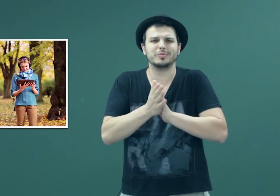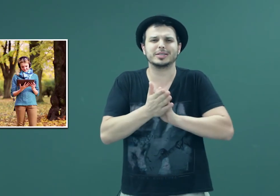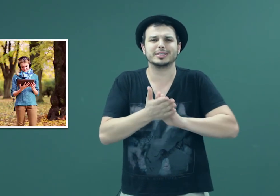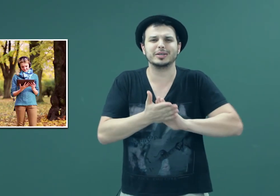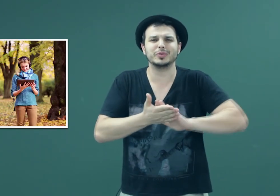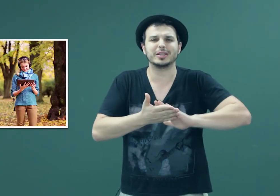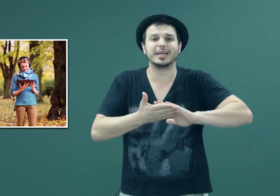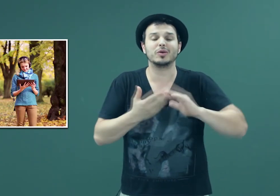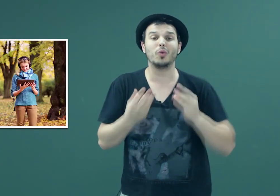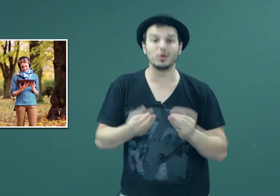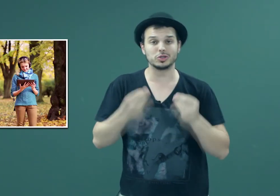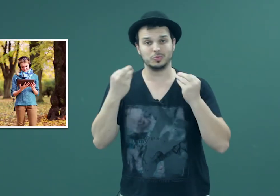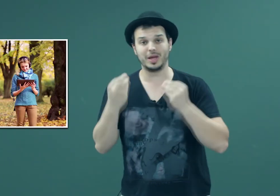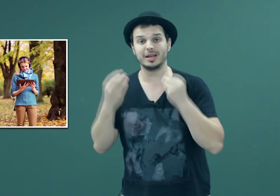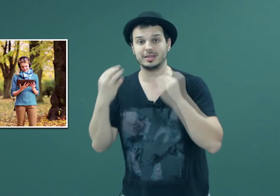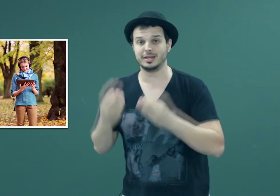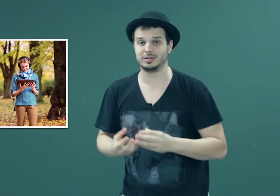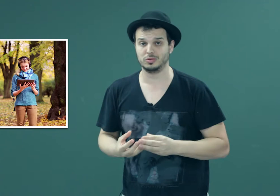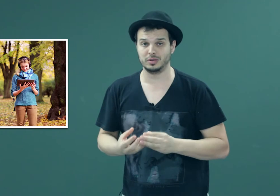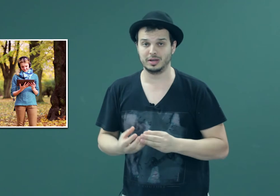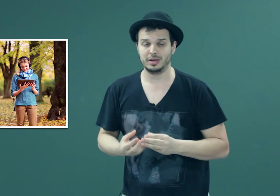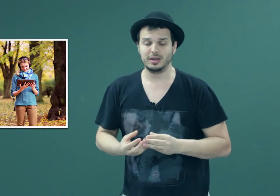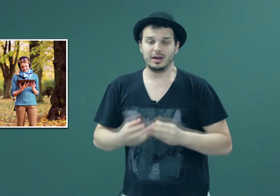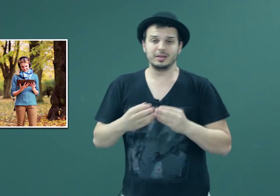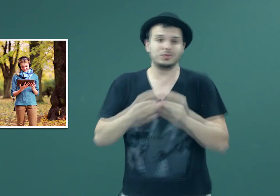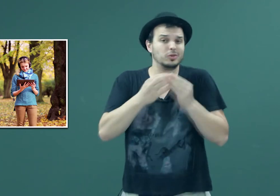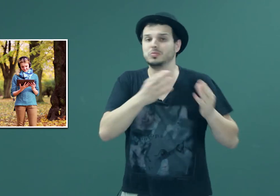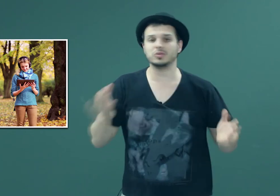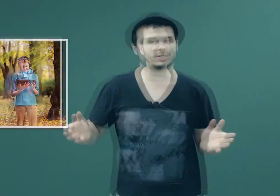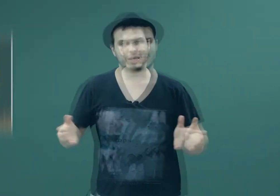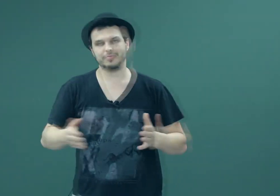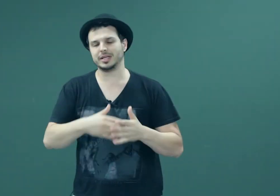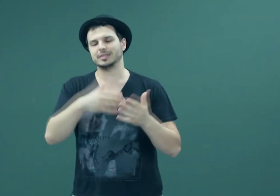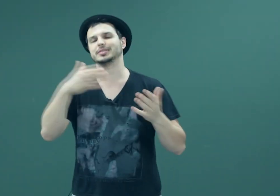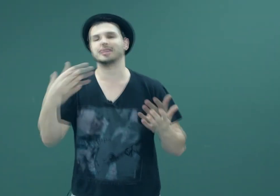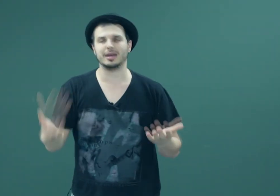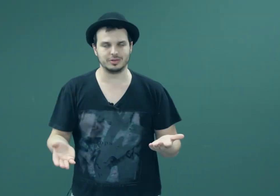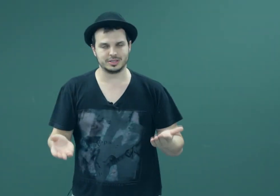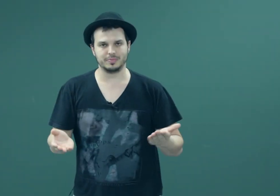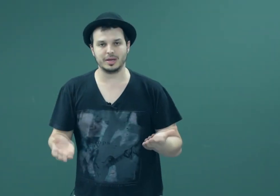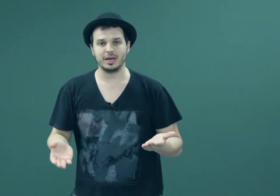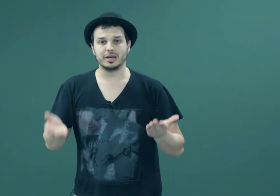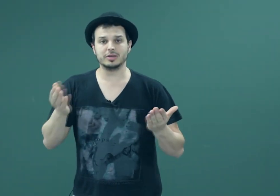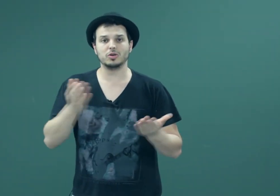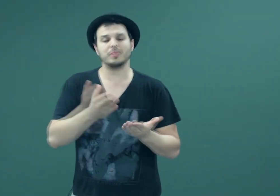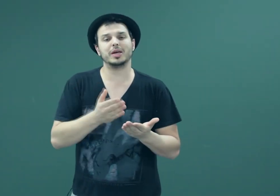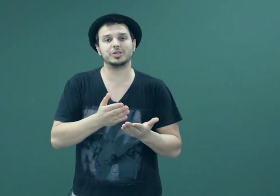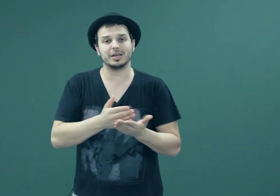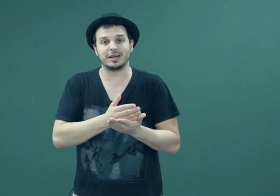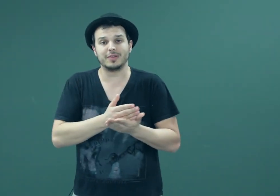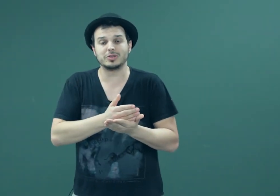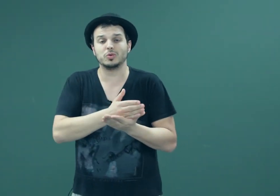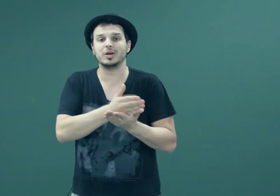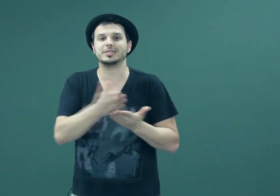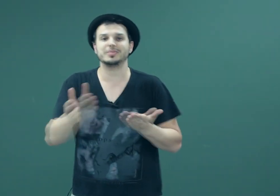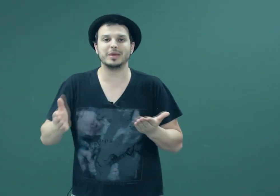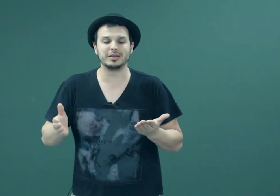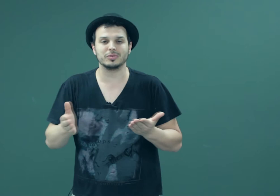começando a ter gosto pela literatura. Todo mundo sabe, tá cansado de saber, que somente através do conhecimento